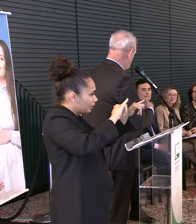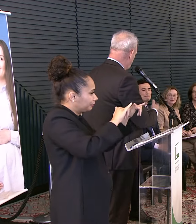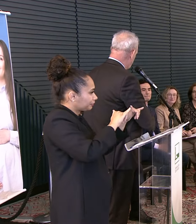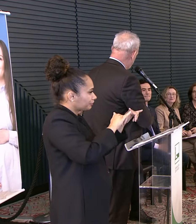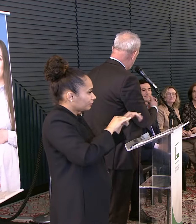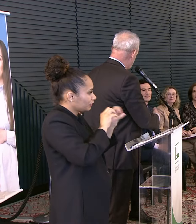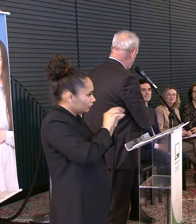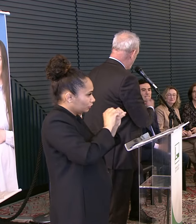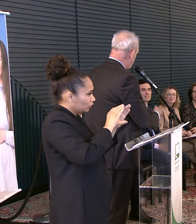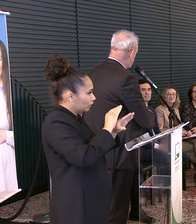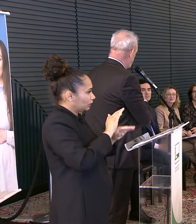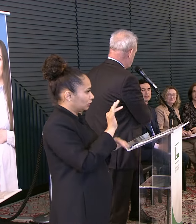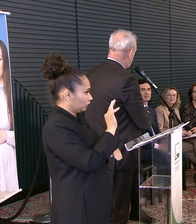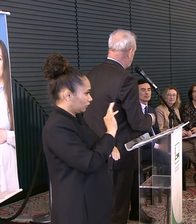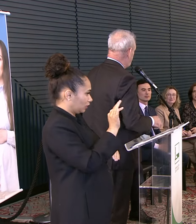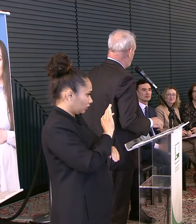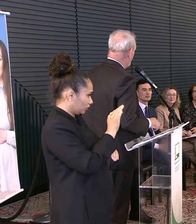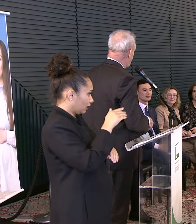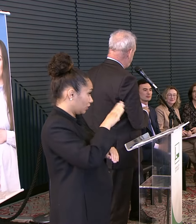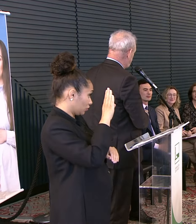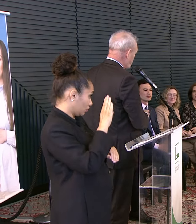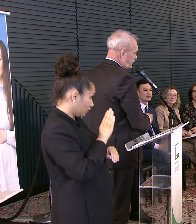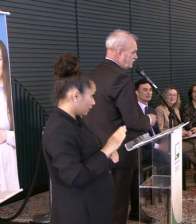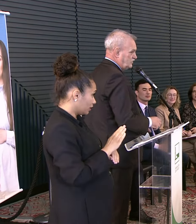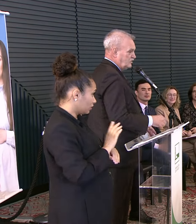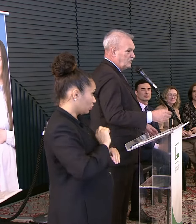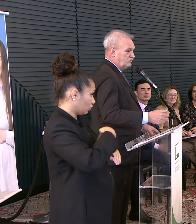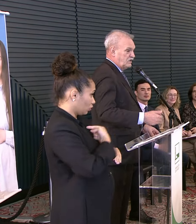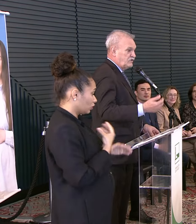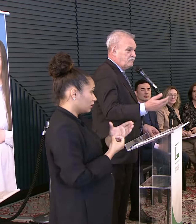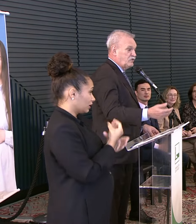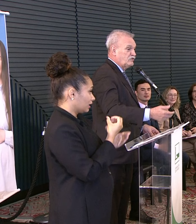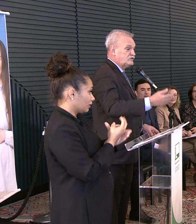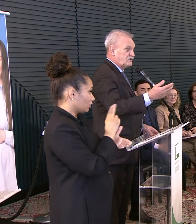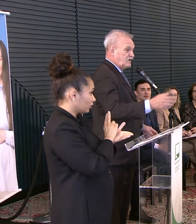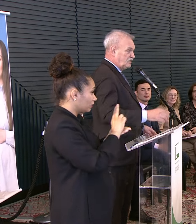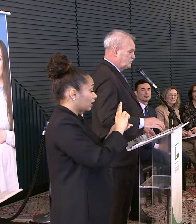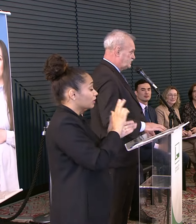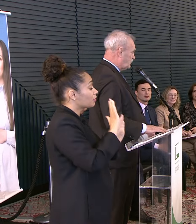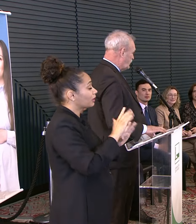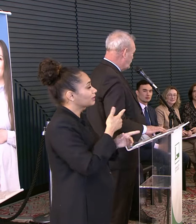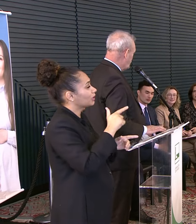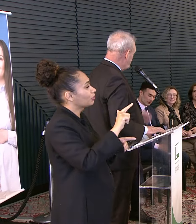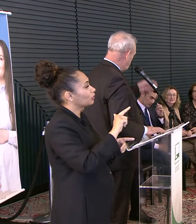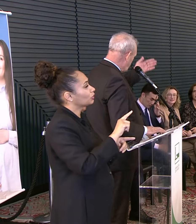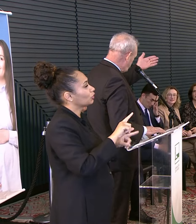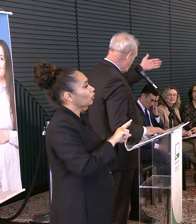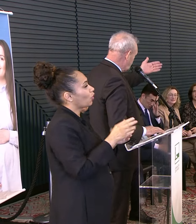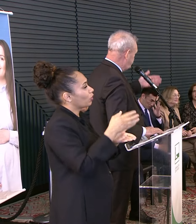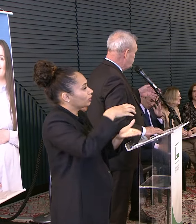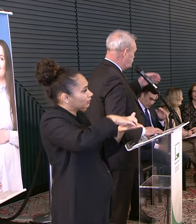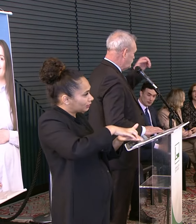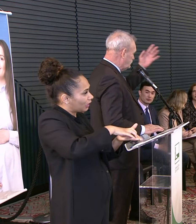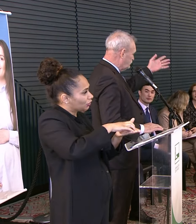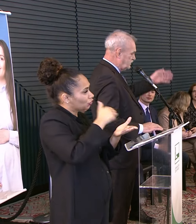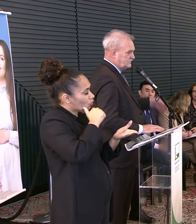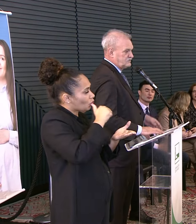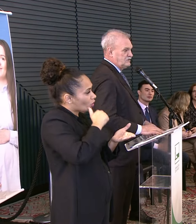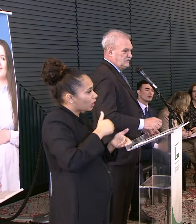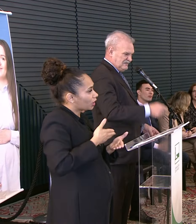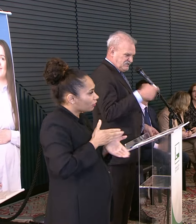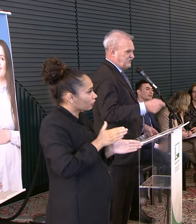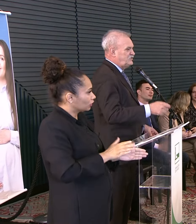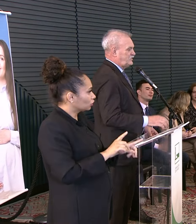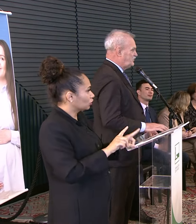conseguiu Fazer uma mobilização E criar o FGD Mas depois nós criamos a unidade materna infantil Como